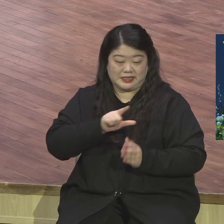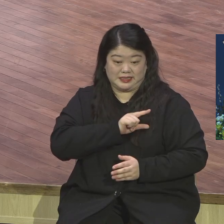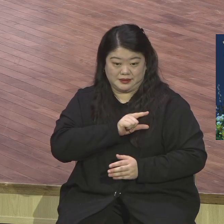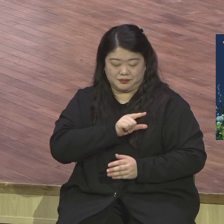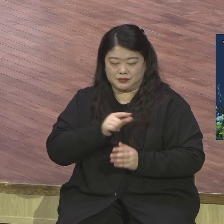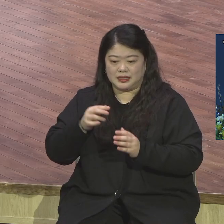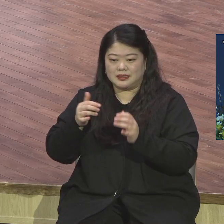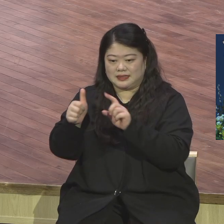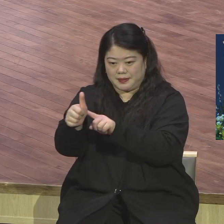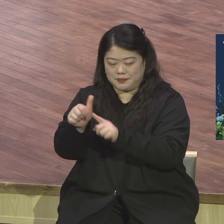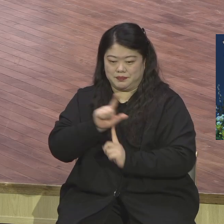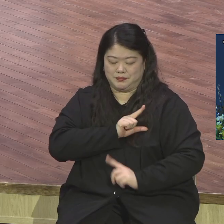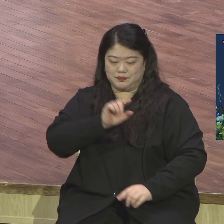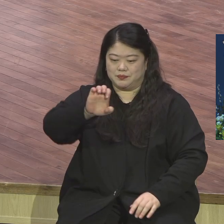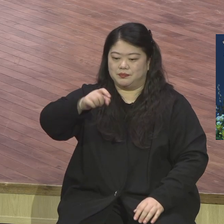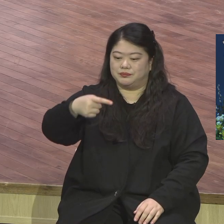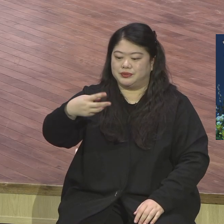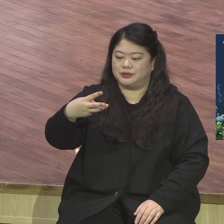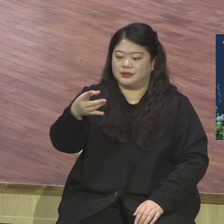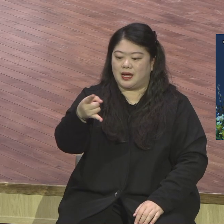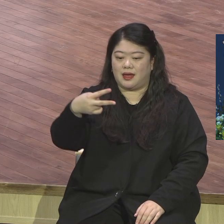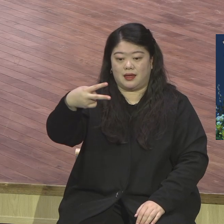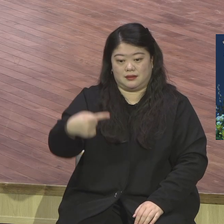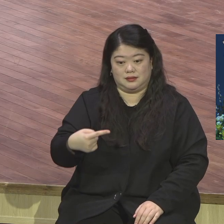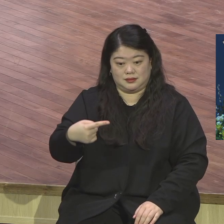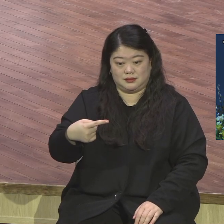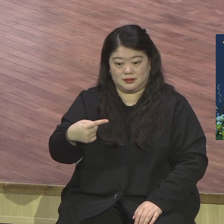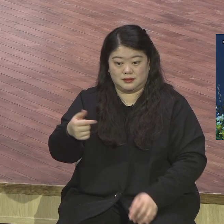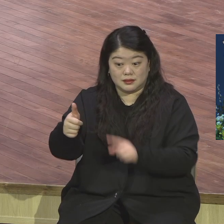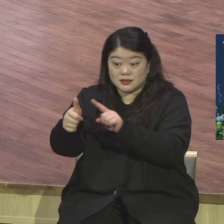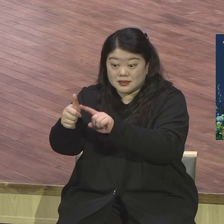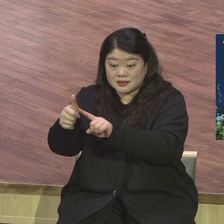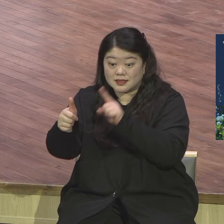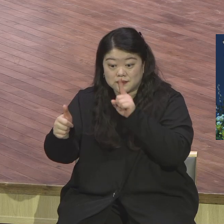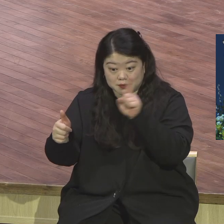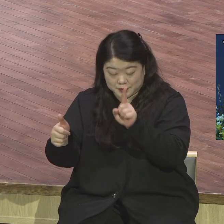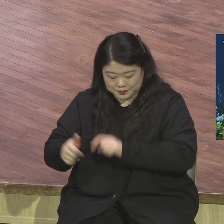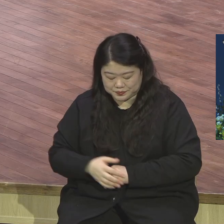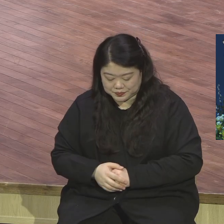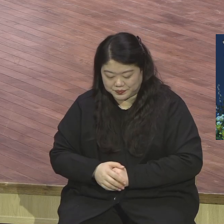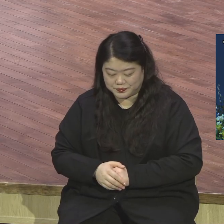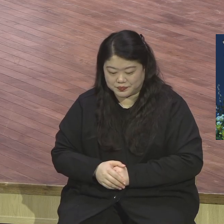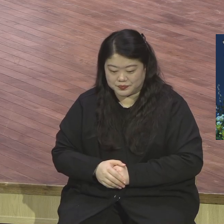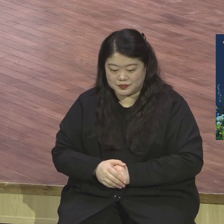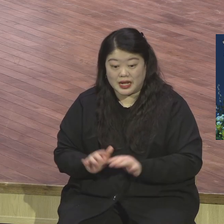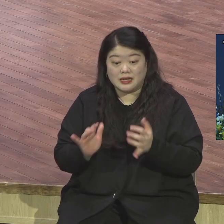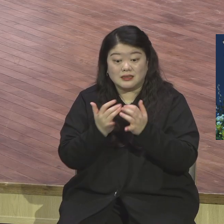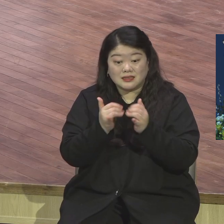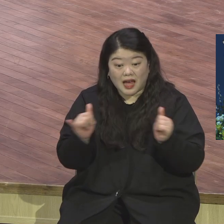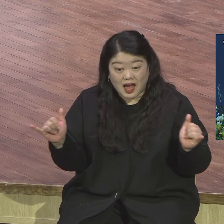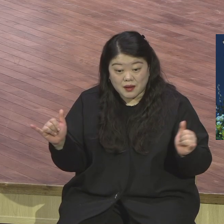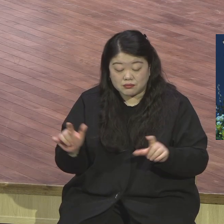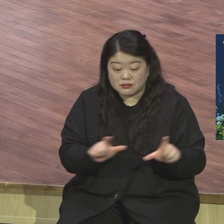있습니다 이분이 이런 고백을 했어요 우리는 한 번밖에 살지 못합니다 하지만